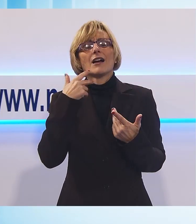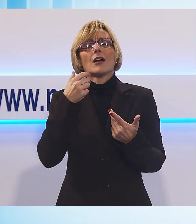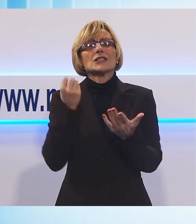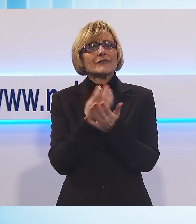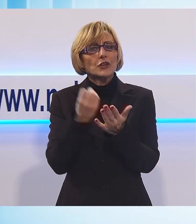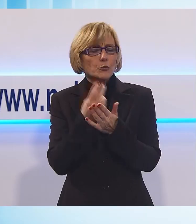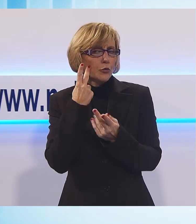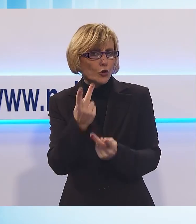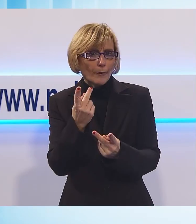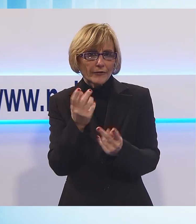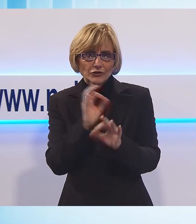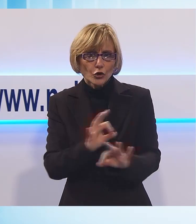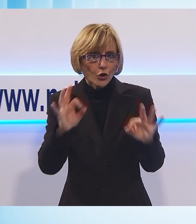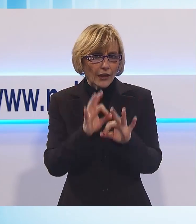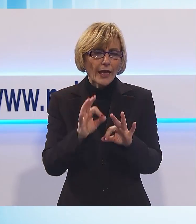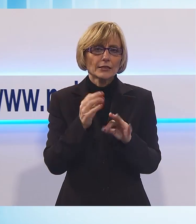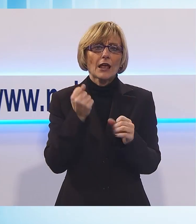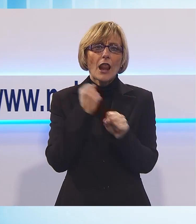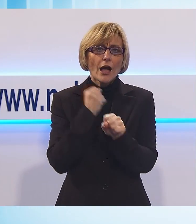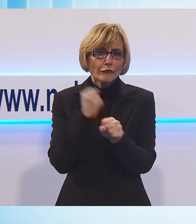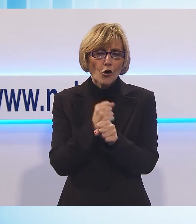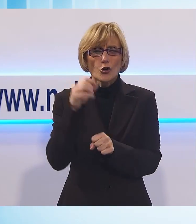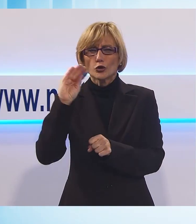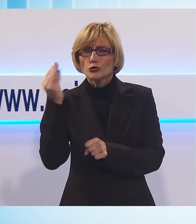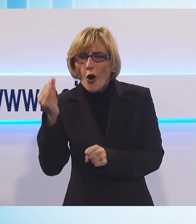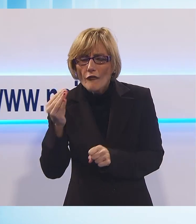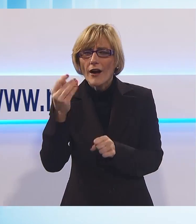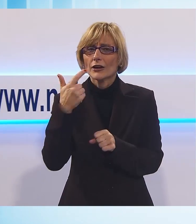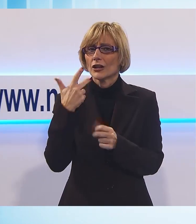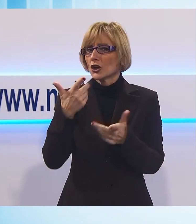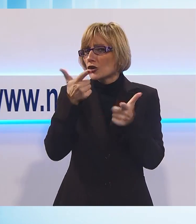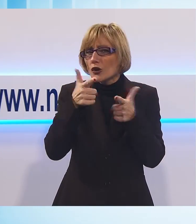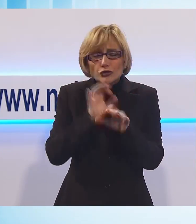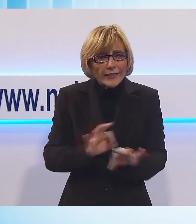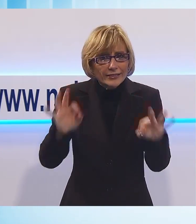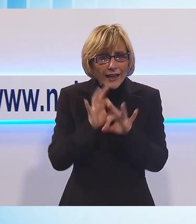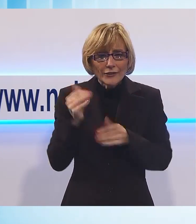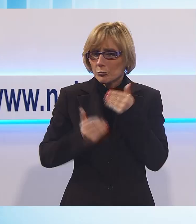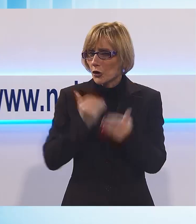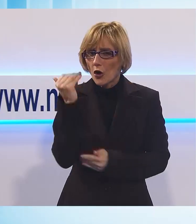sviluppo, per il lavoro, per i giovani e quindi per il progresso della nostra nazione.